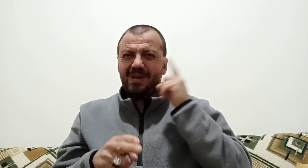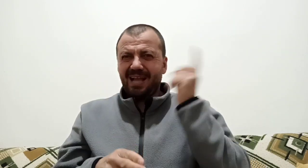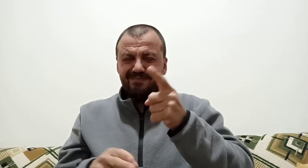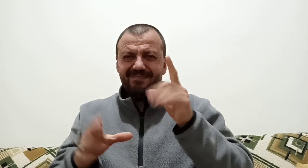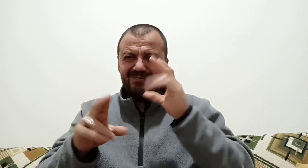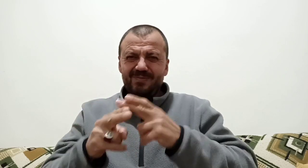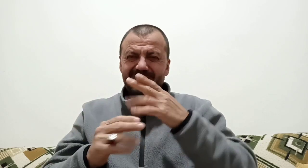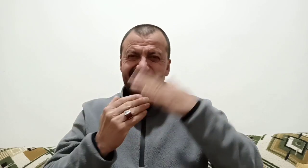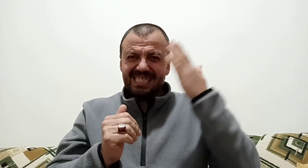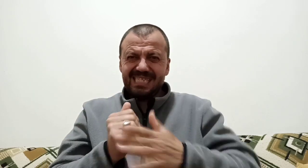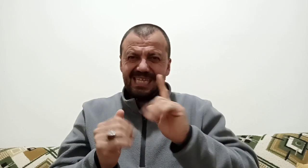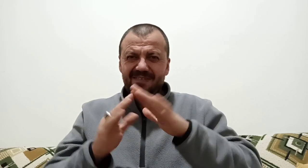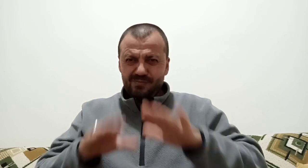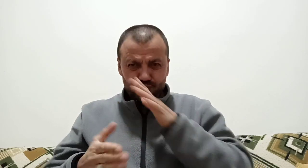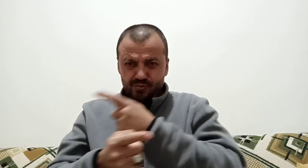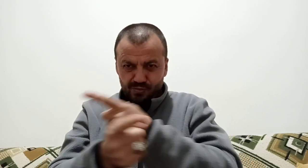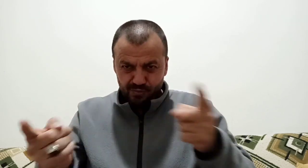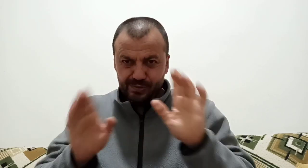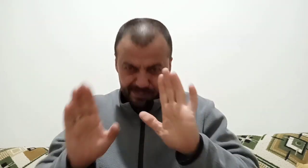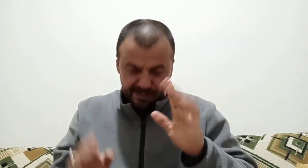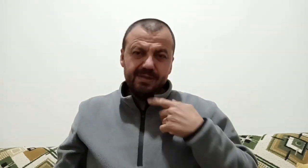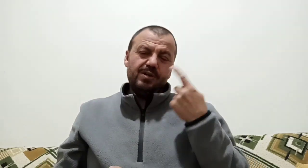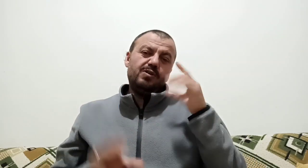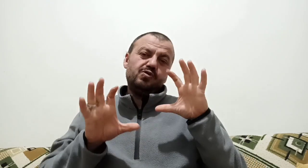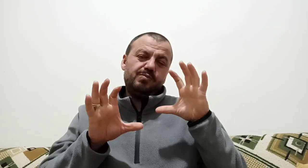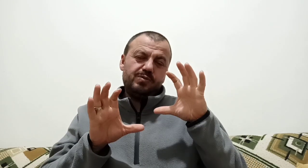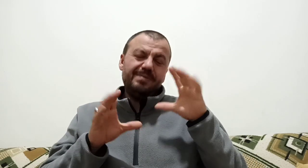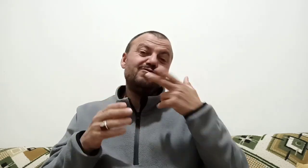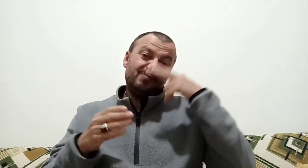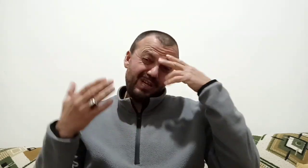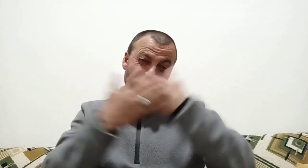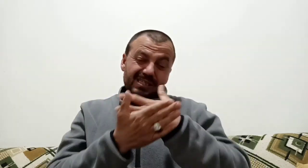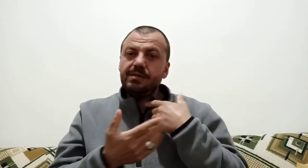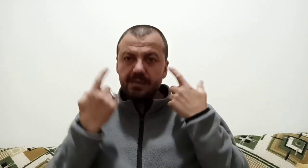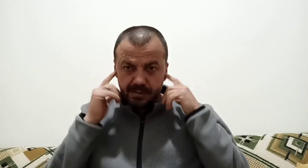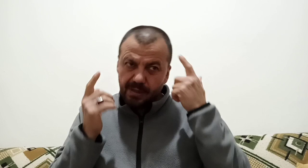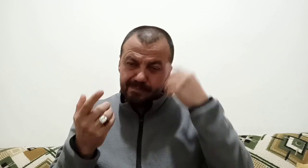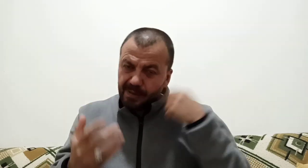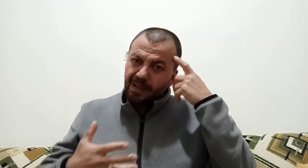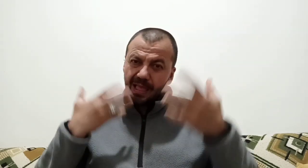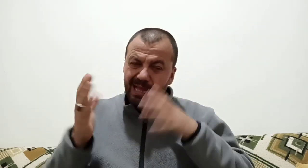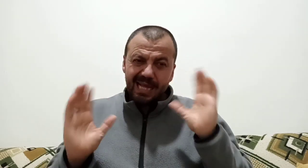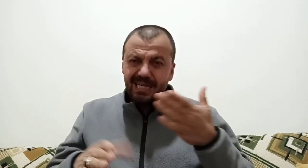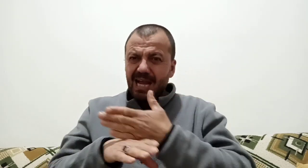dün pazarda biliyorsunuz zaten hafta sonu sokağa çıkma yasağı vardı önümüzdeki hafta sonu da var